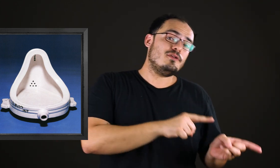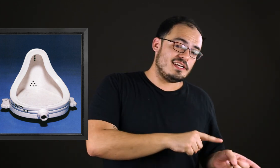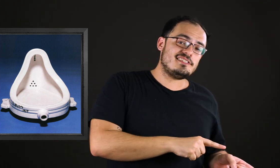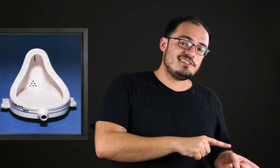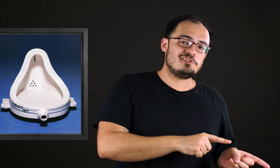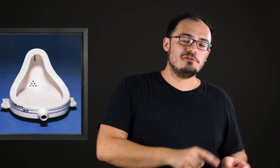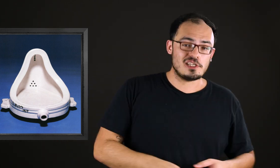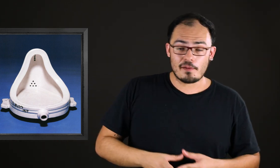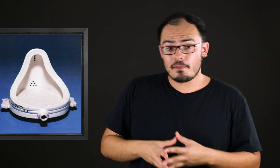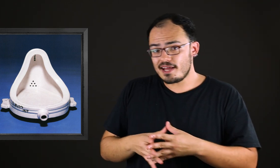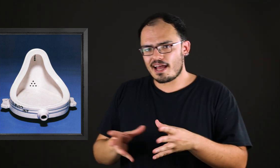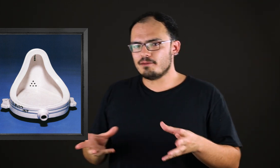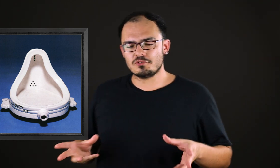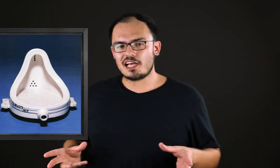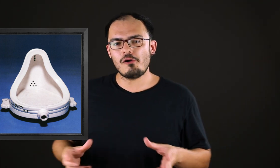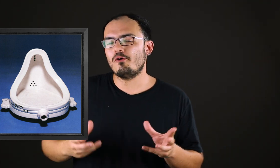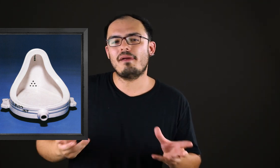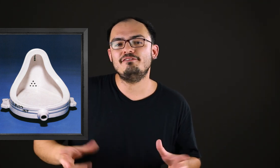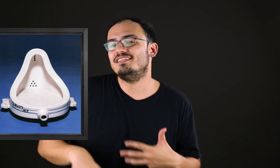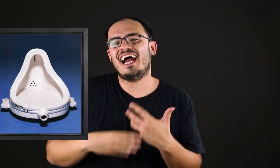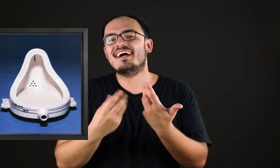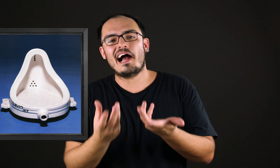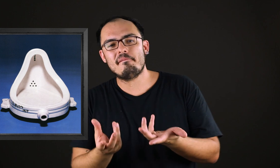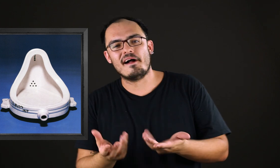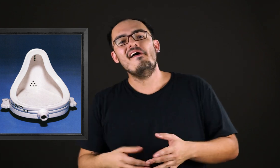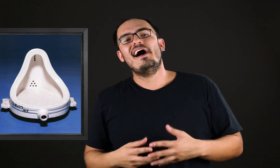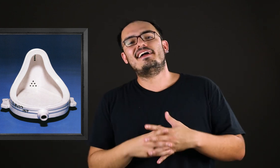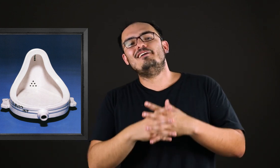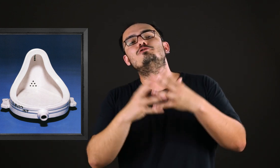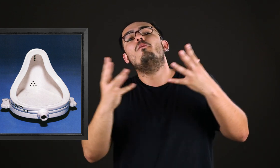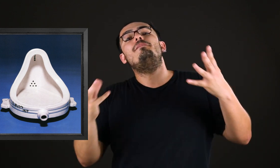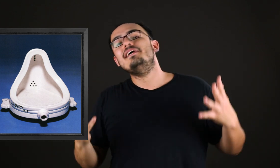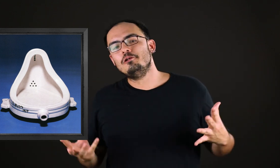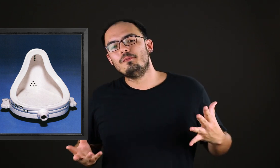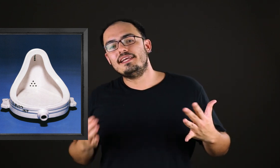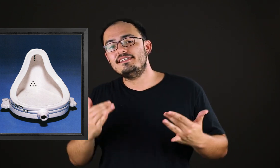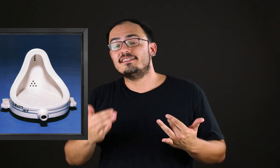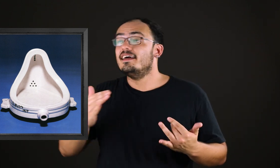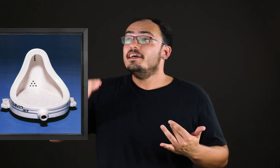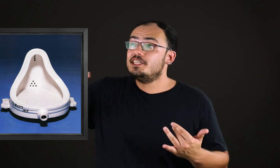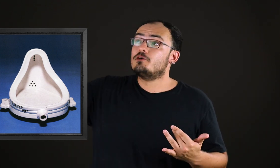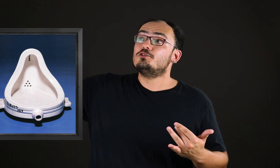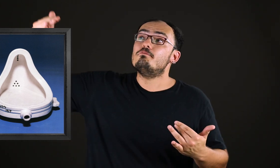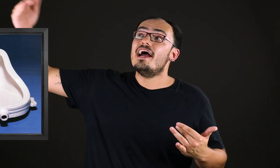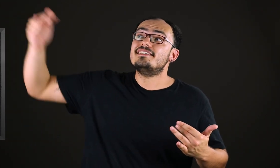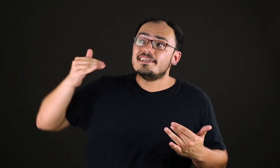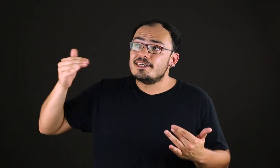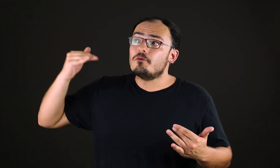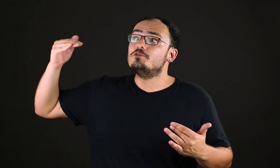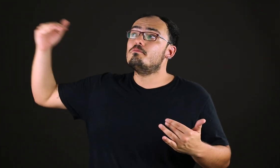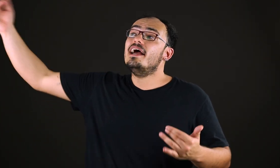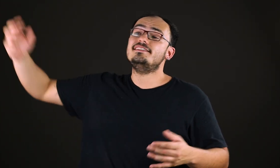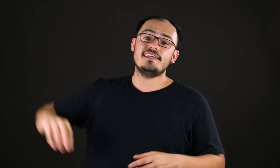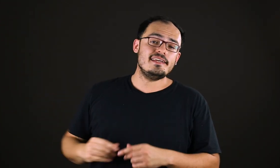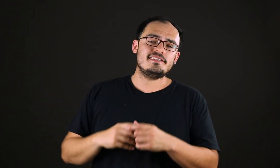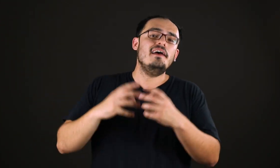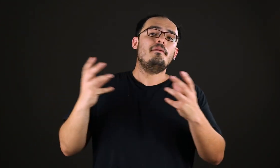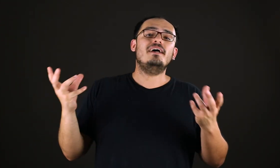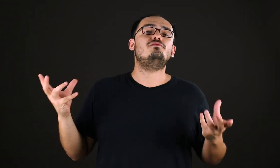poderia ser destrutiva. A Primeira Guerra Mundial é momento em que acaba aquela utopia iluminista de que quanto mais razão, quanto mais ciência, mais